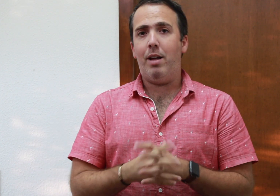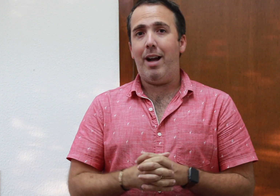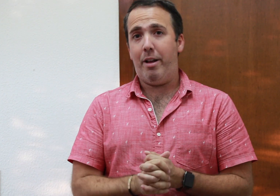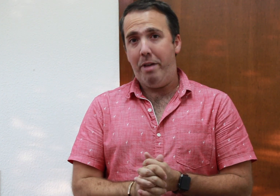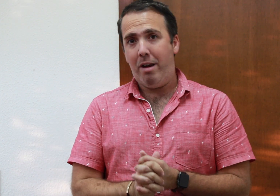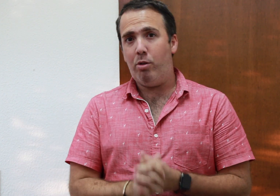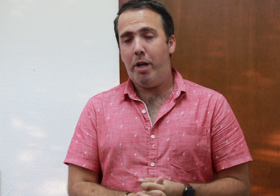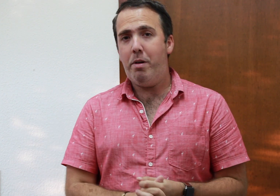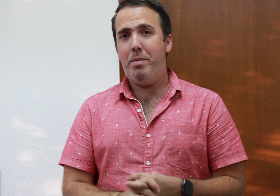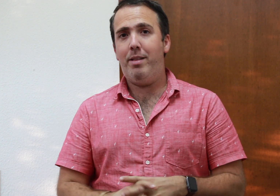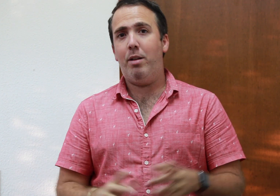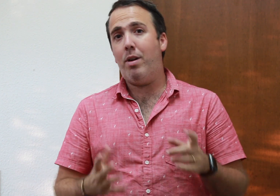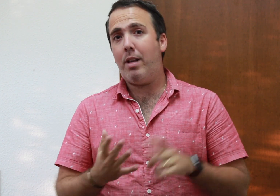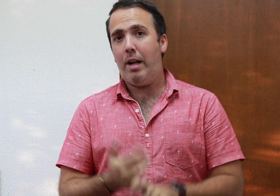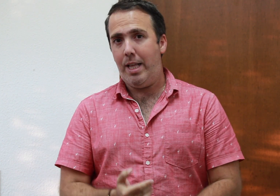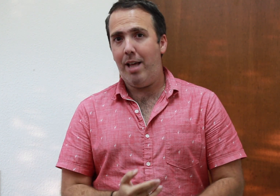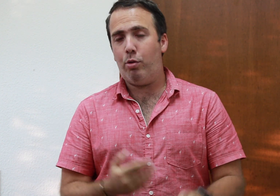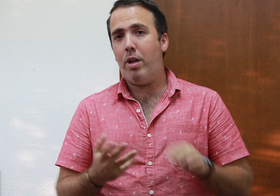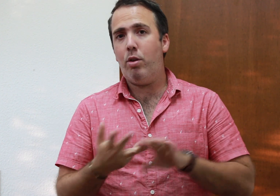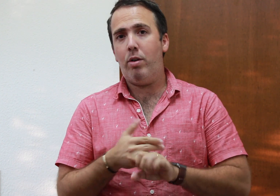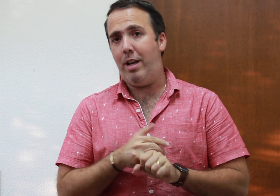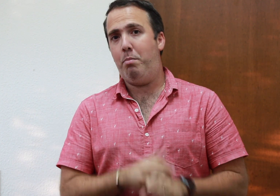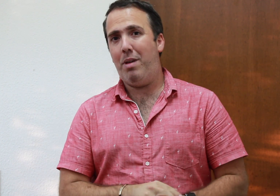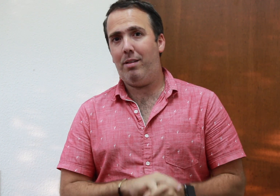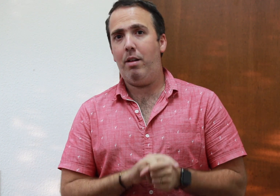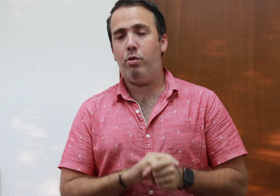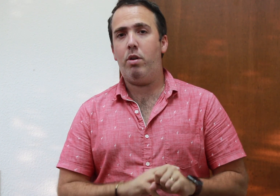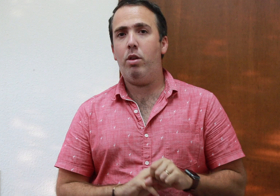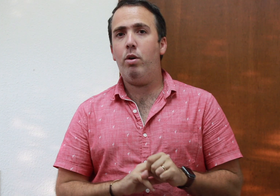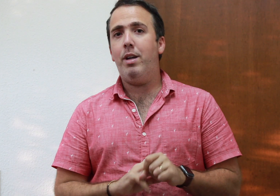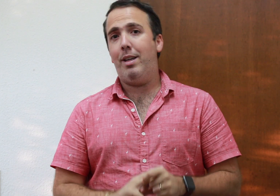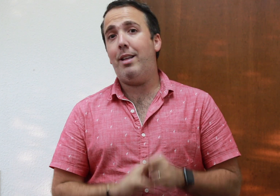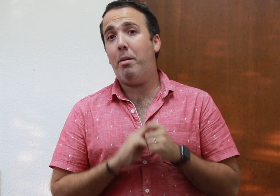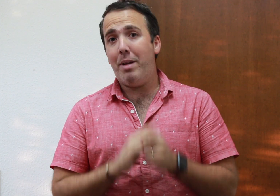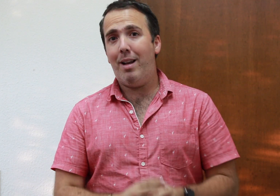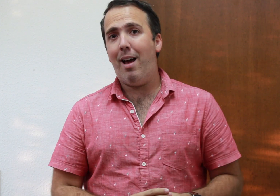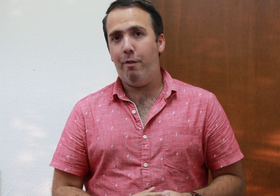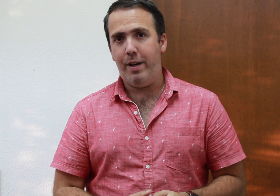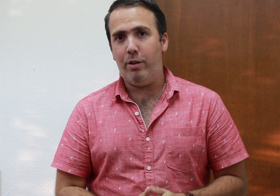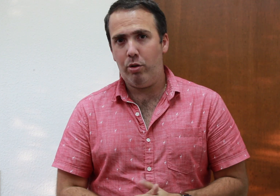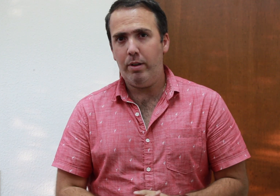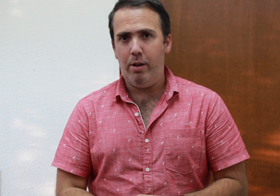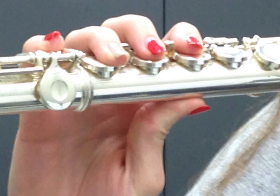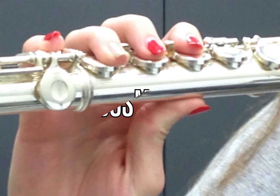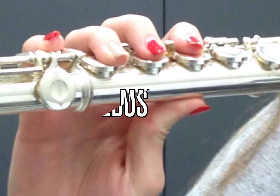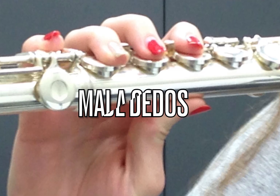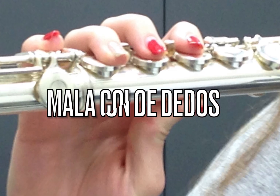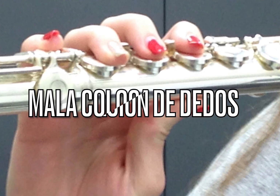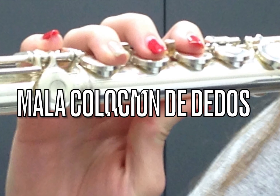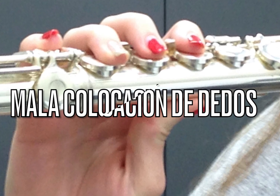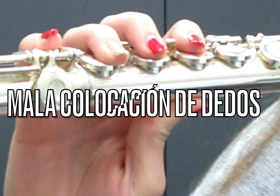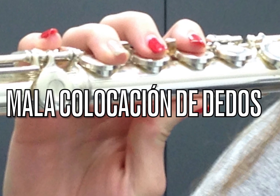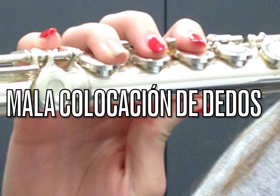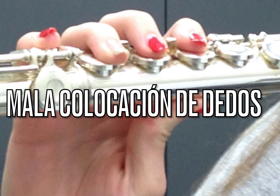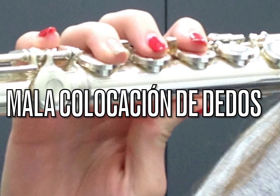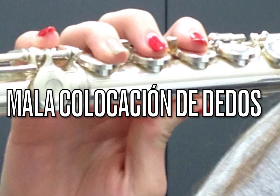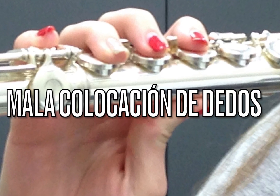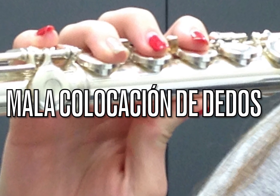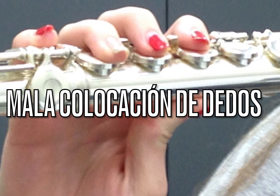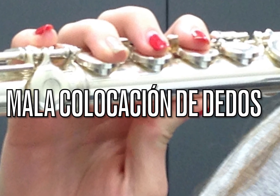agraviar notablemente nuestra calidad de sonido, la limpieza del sonido, y también la afinación del sonido. Y por último, el quinto error y